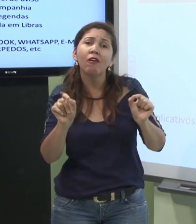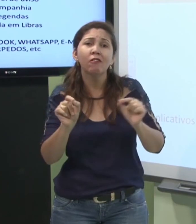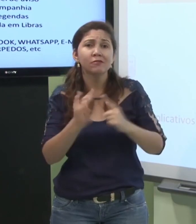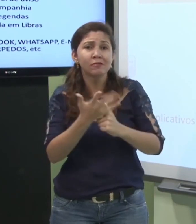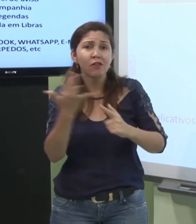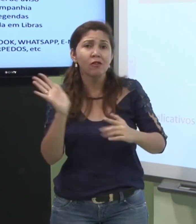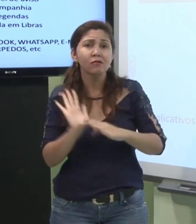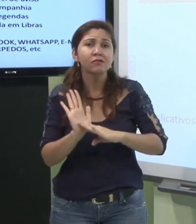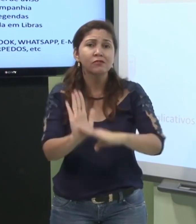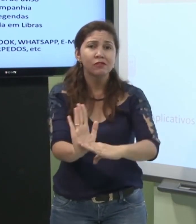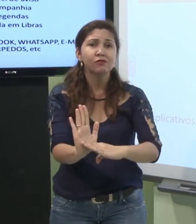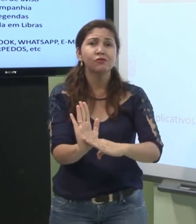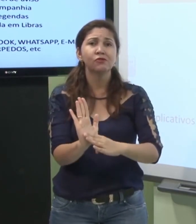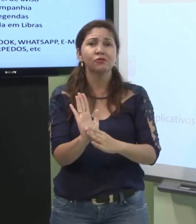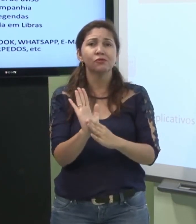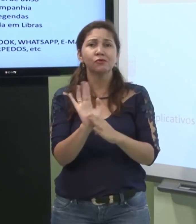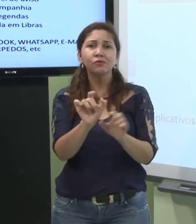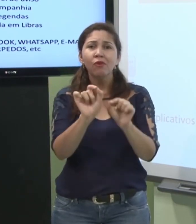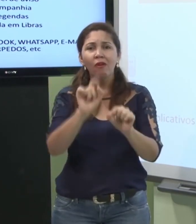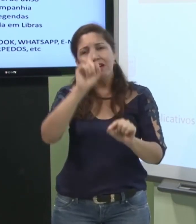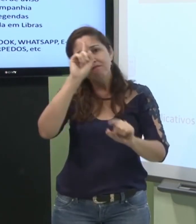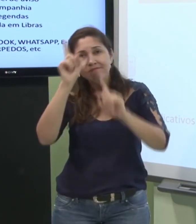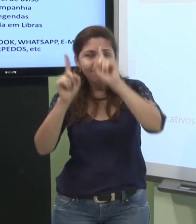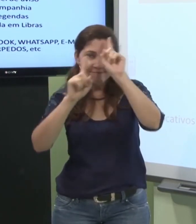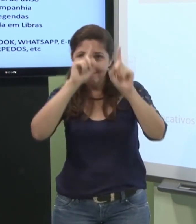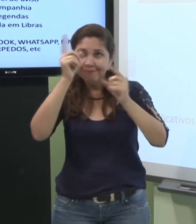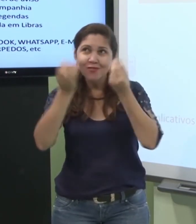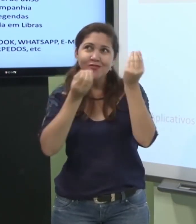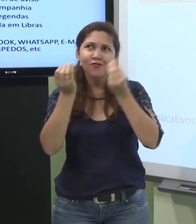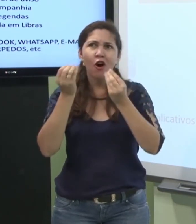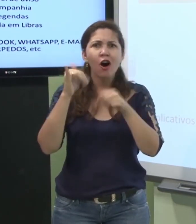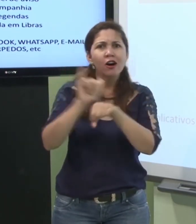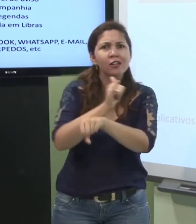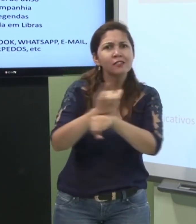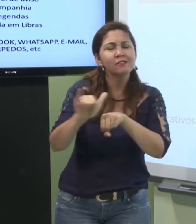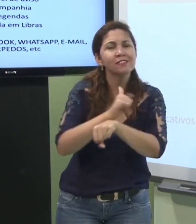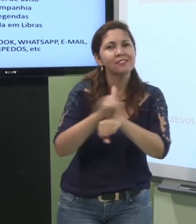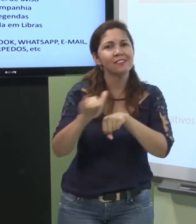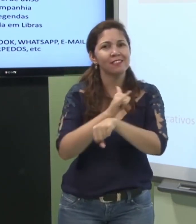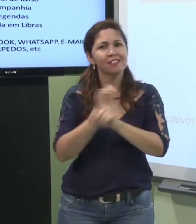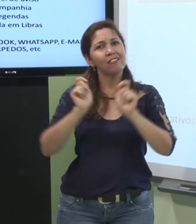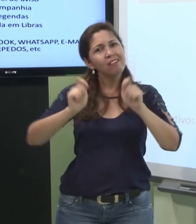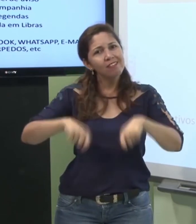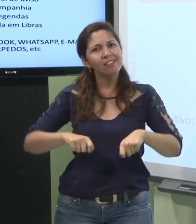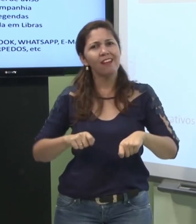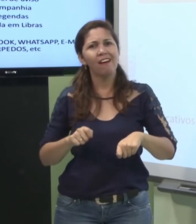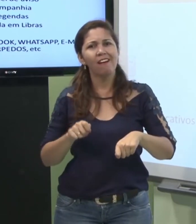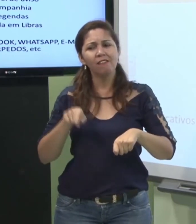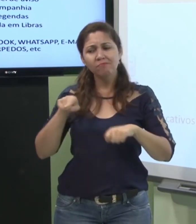Então, os surdos começaram a desenvolver estratégia e a pesquisar